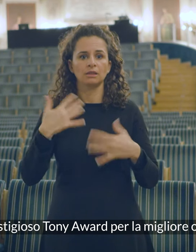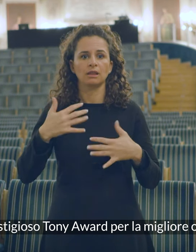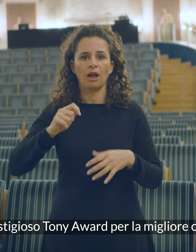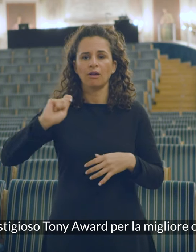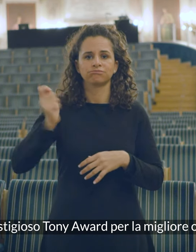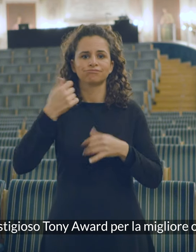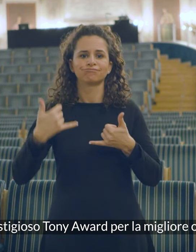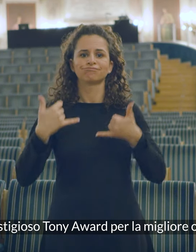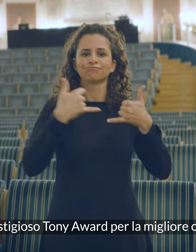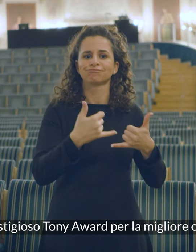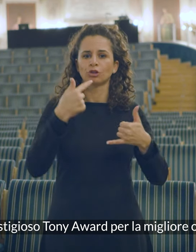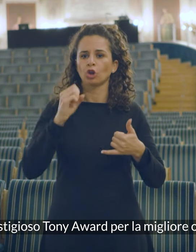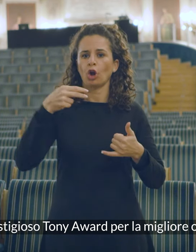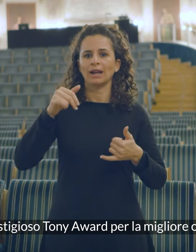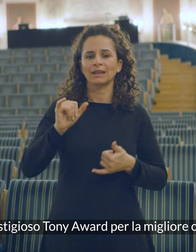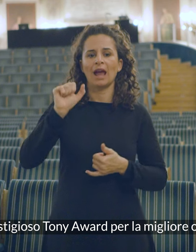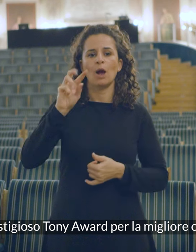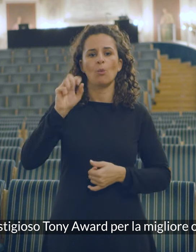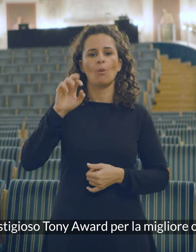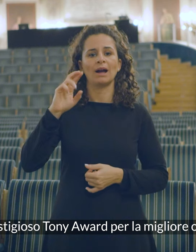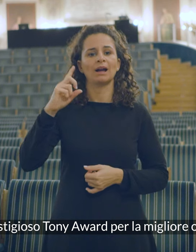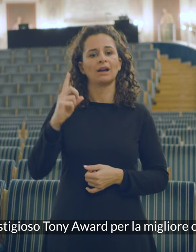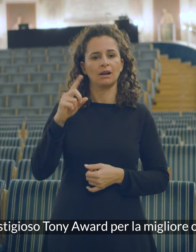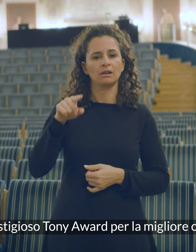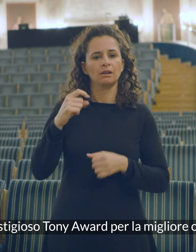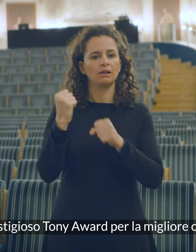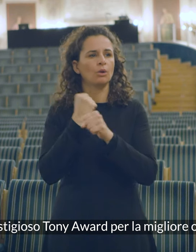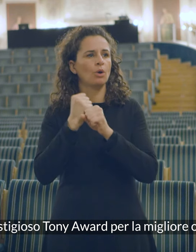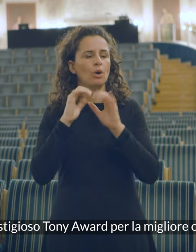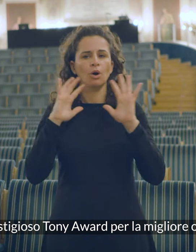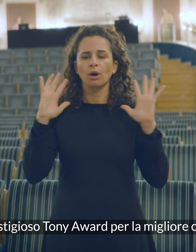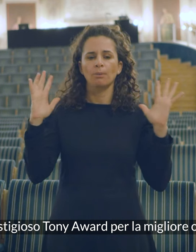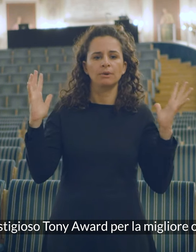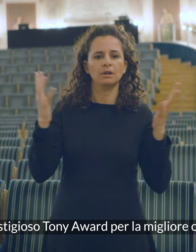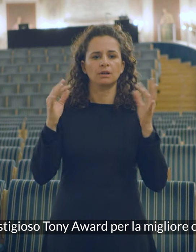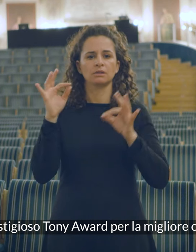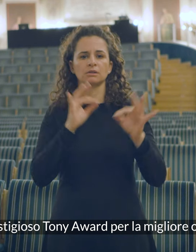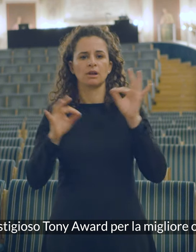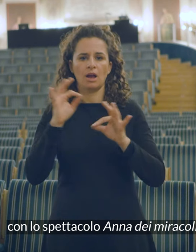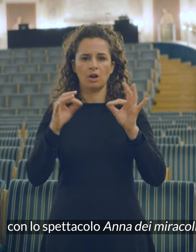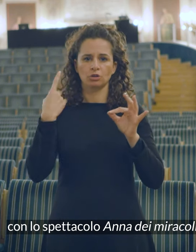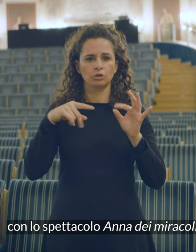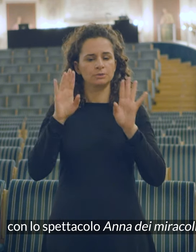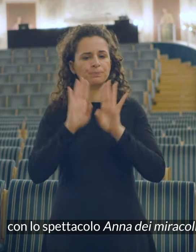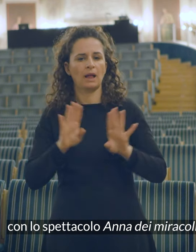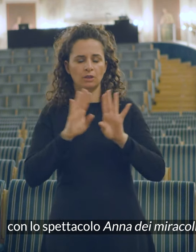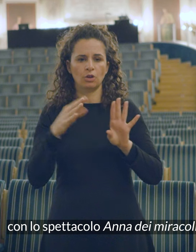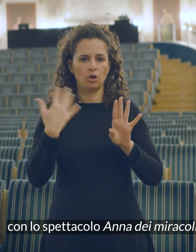vinse il prestigioso Tony Award per la migliore opera teatrale con lo spettacolo